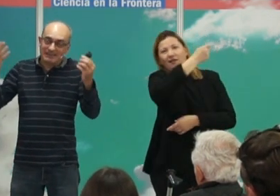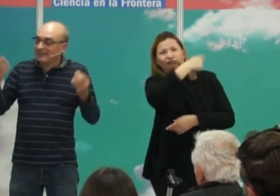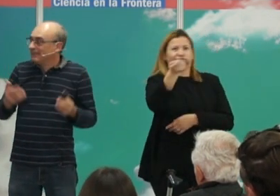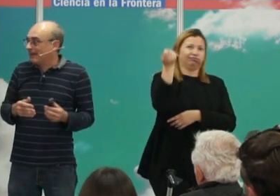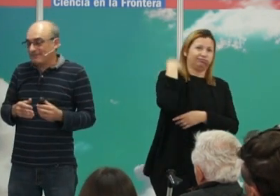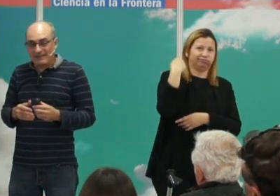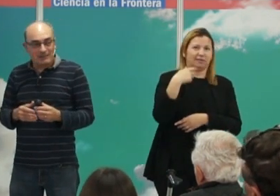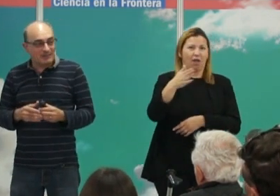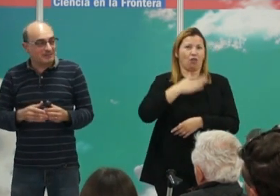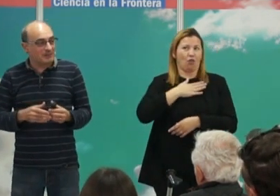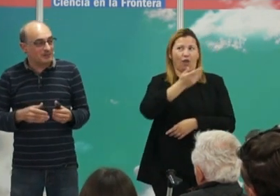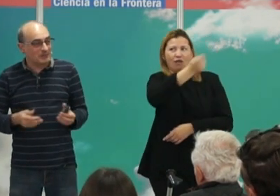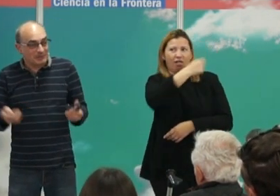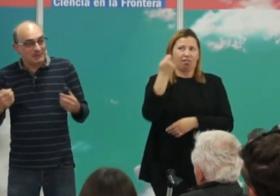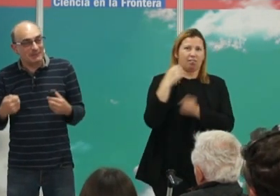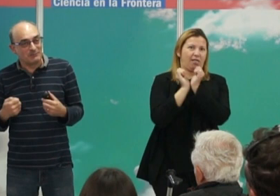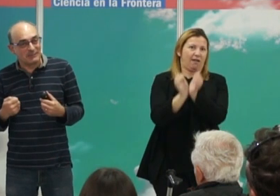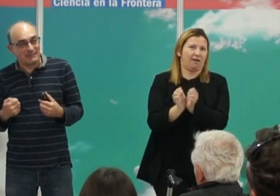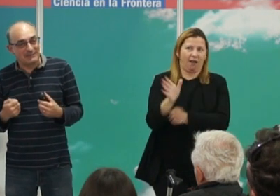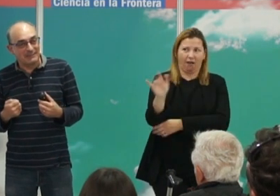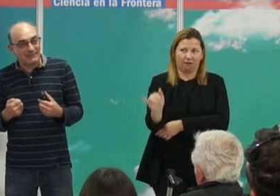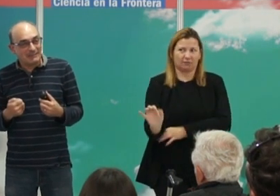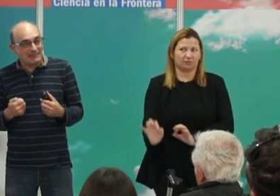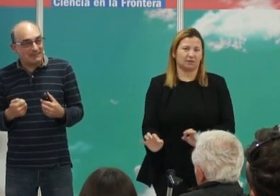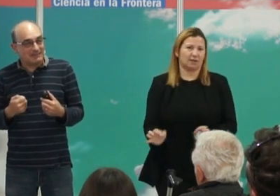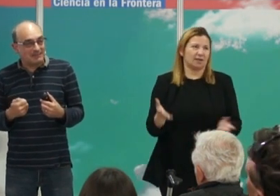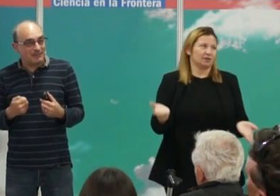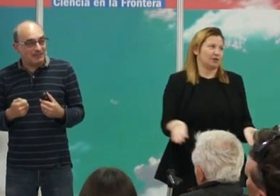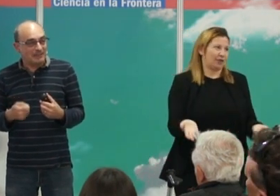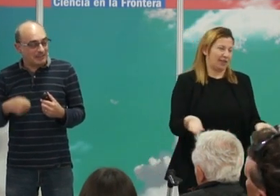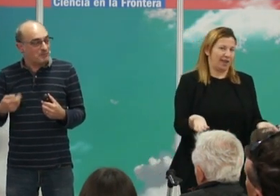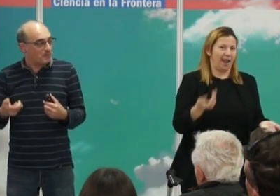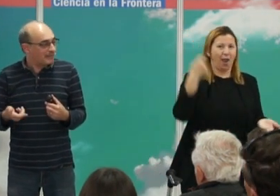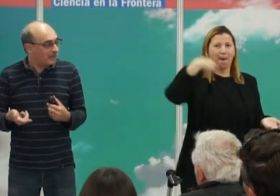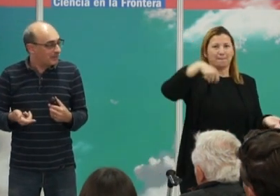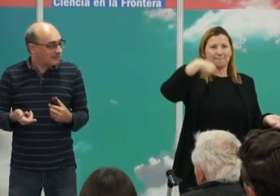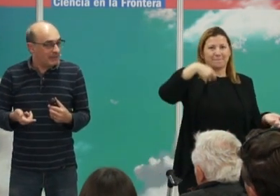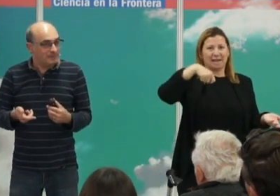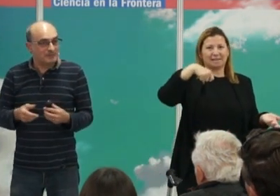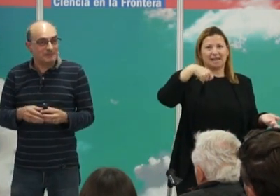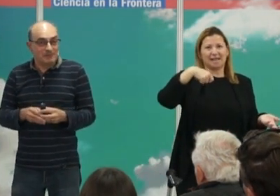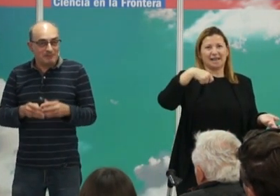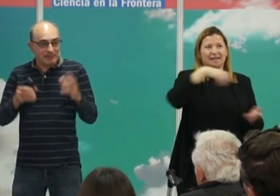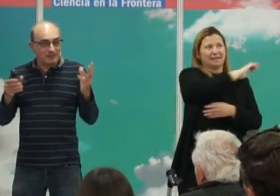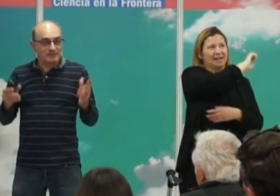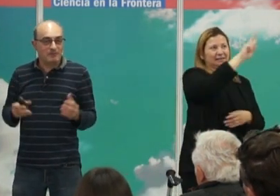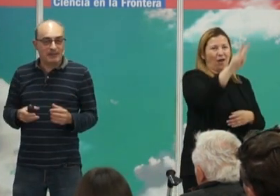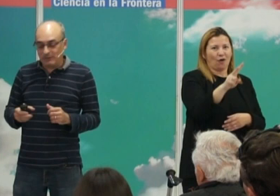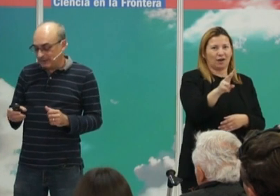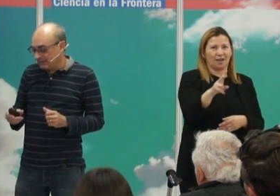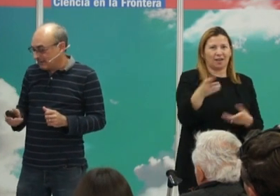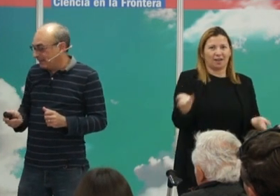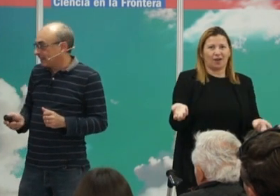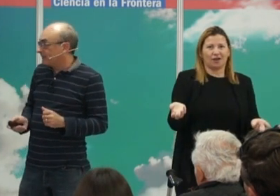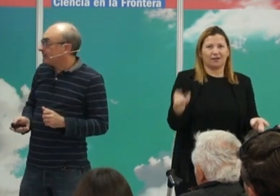presidente africano de Estados Unidos sino que es un presidente que es descendiente de propietario de esclavos lo cual parece una